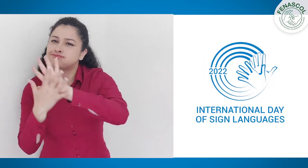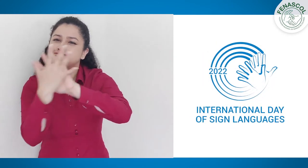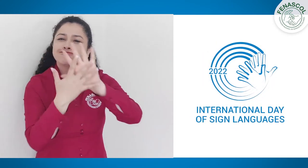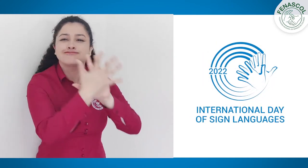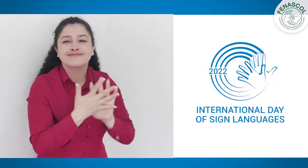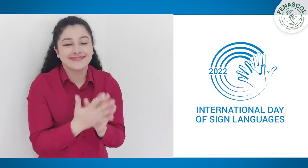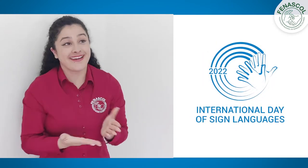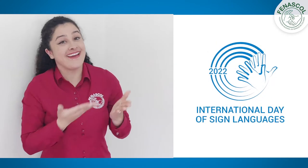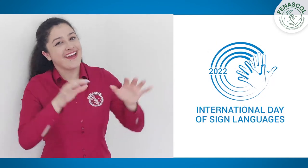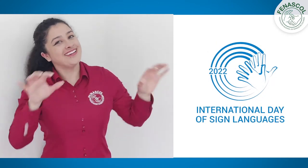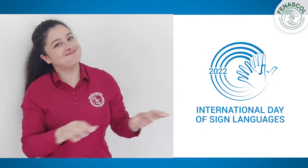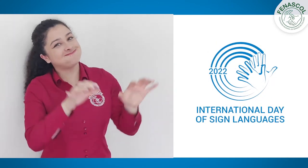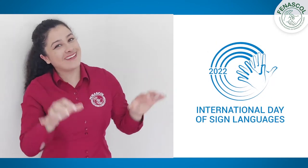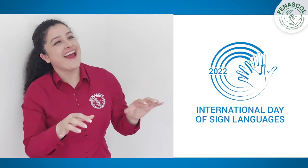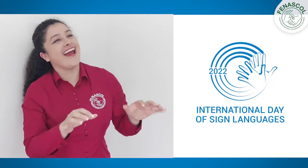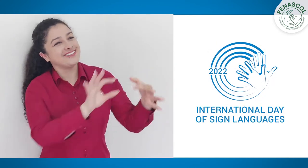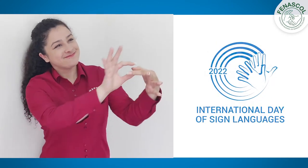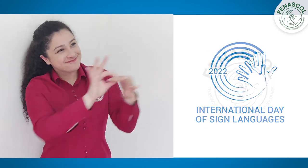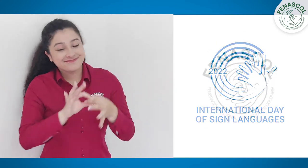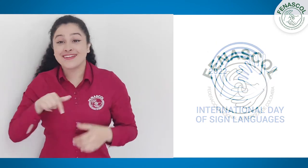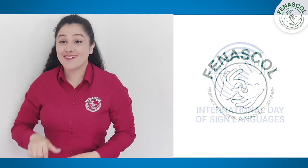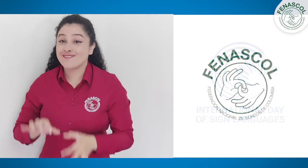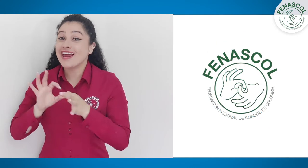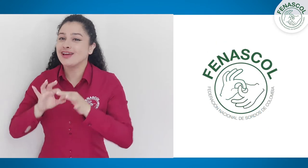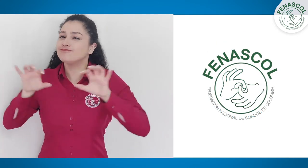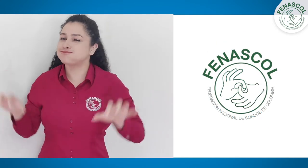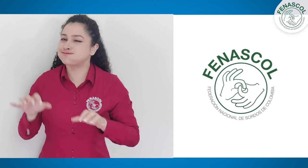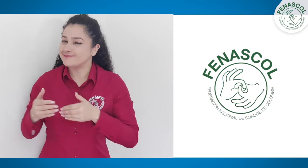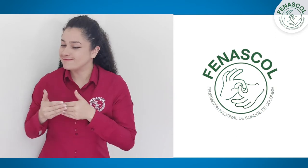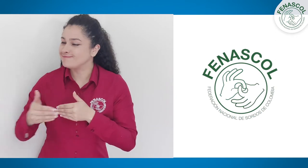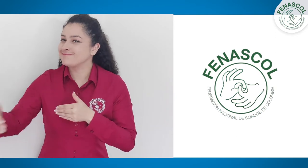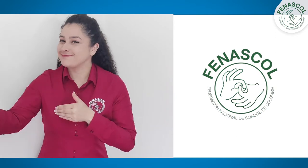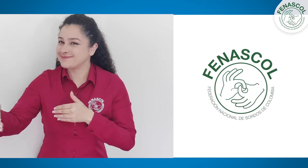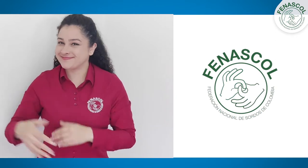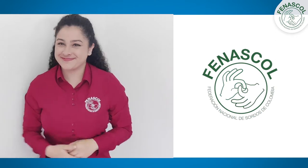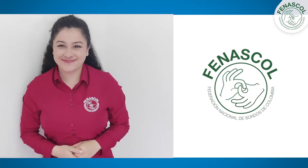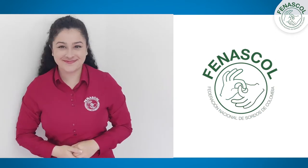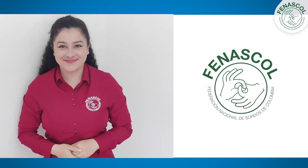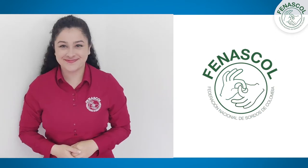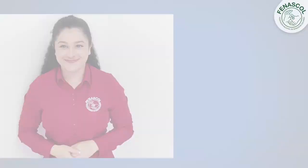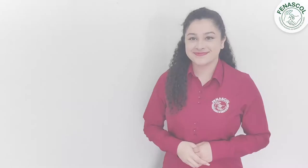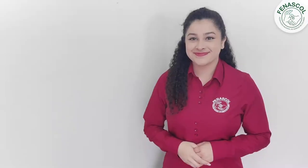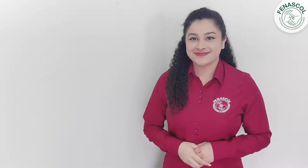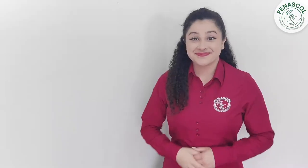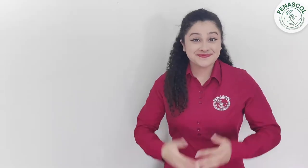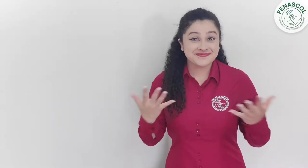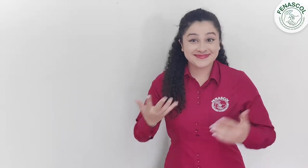Día Internacional de las Lenguas de Señas. Es por eso que FENASCOL se articula con sus actividades de la siguiente manera.